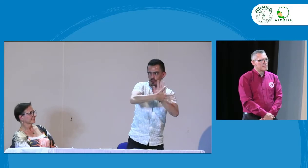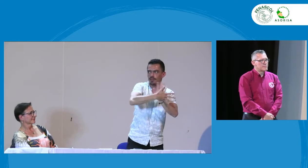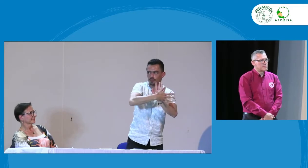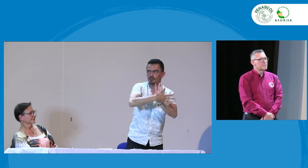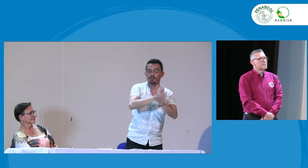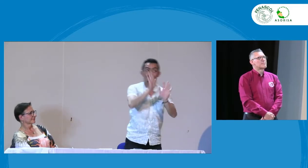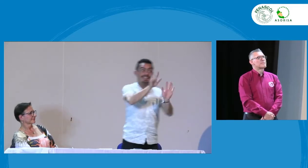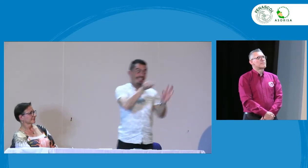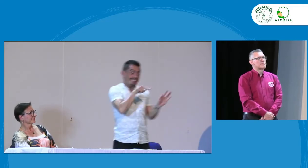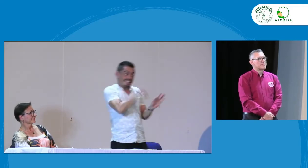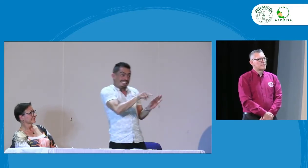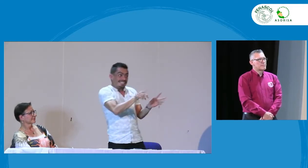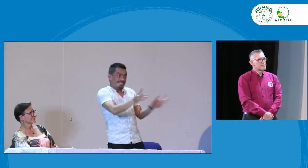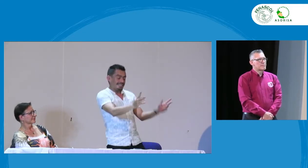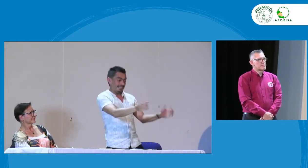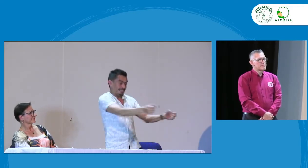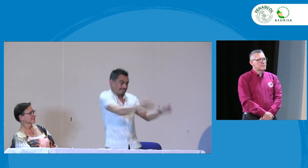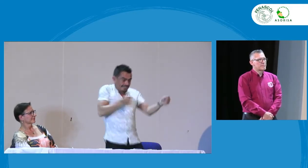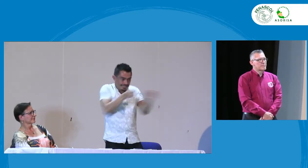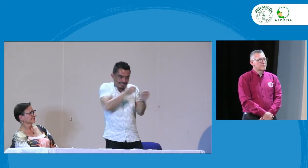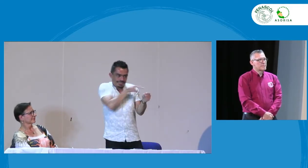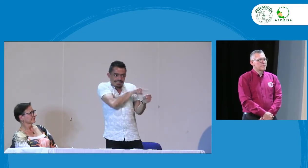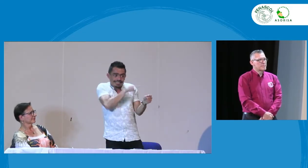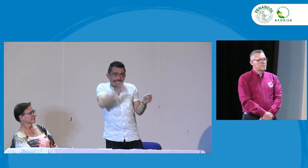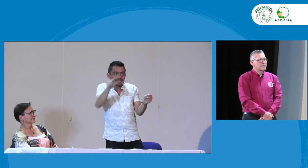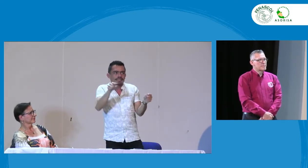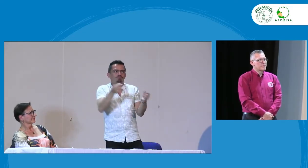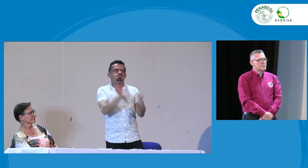intérpretes mediadores modelos lingüísticos